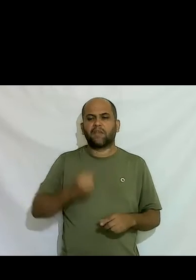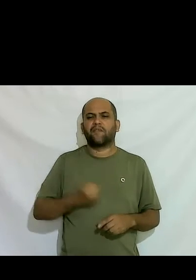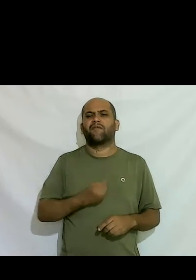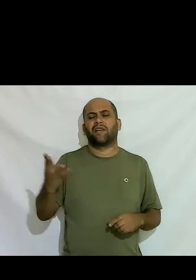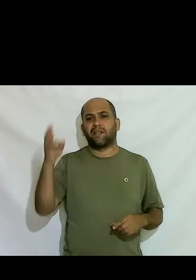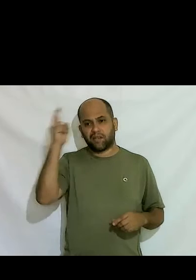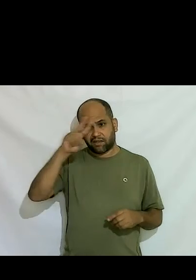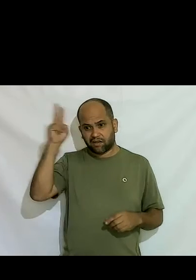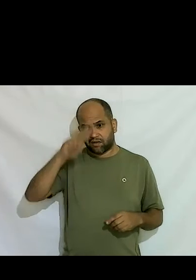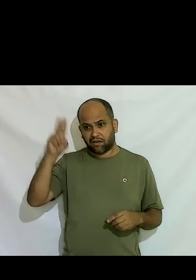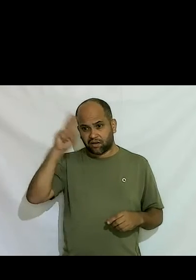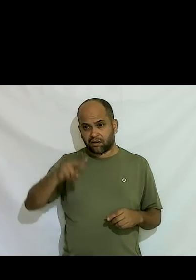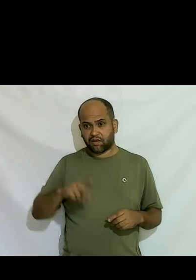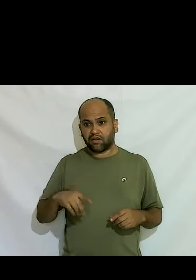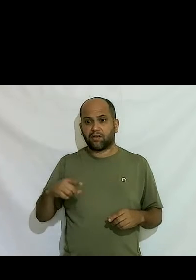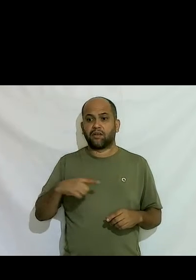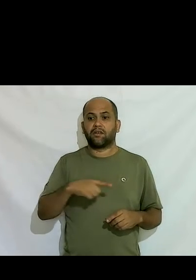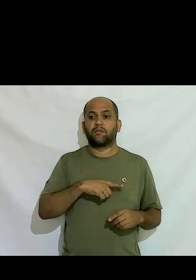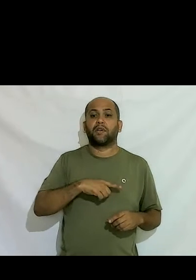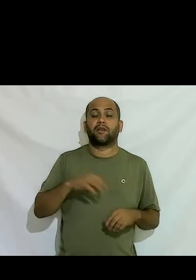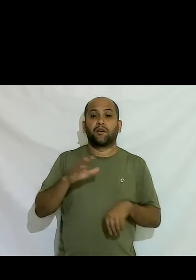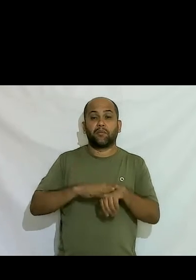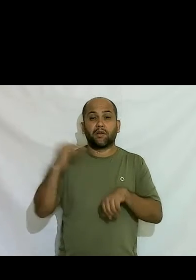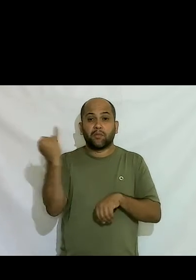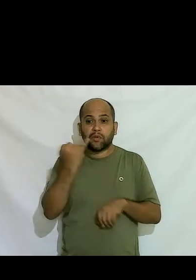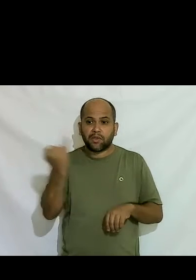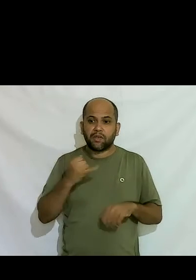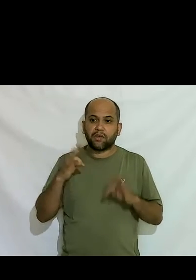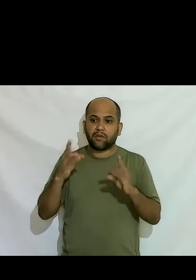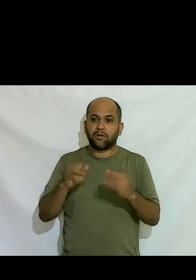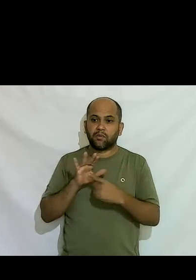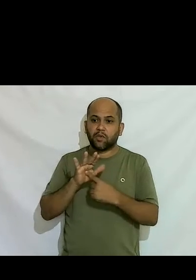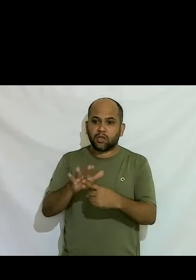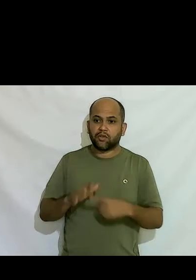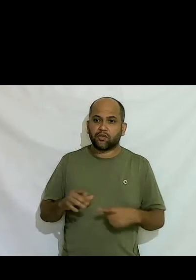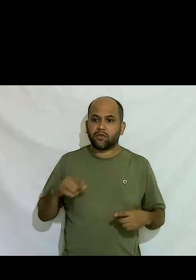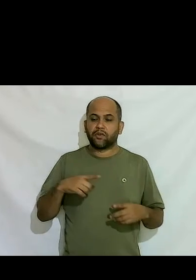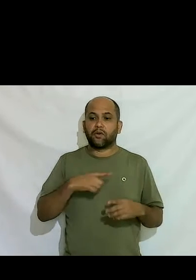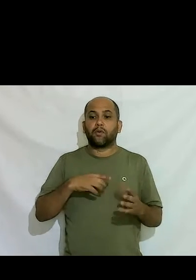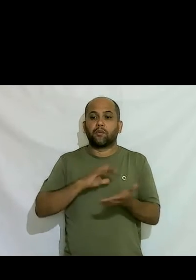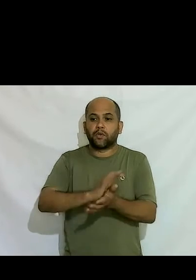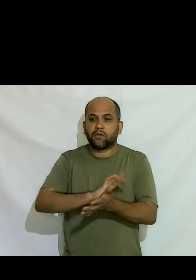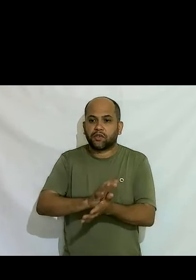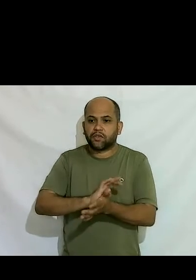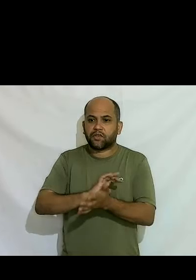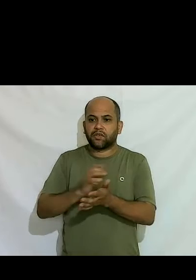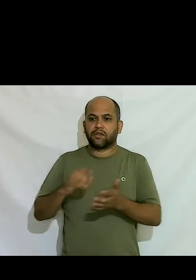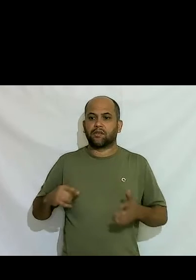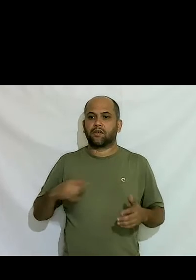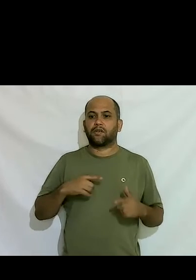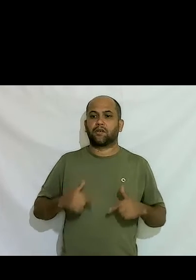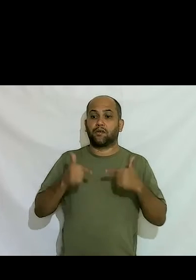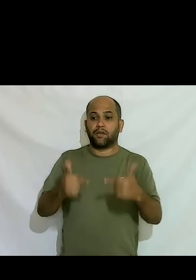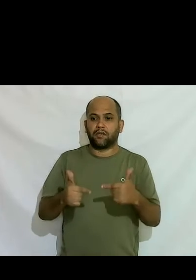argumentando o porquê mas o mais importante disso tudo é mostrar como preconceito atua né